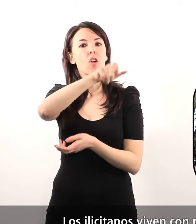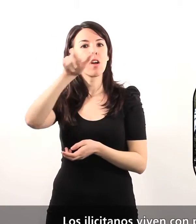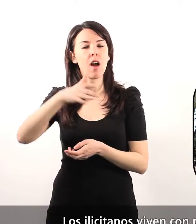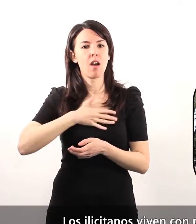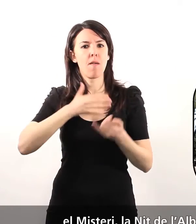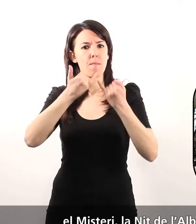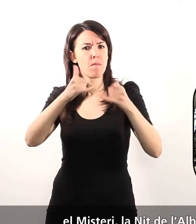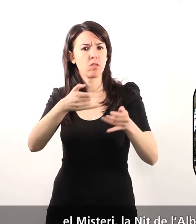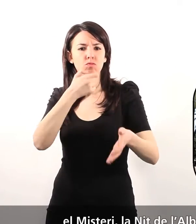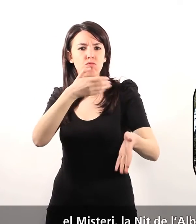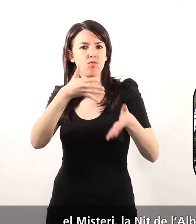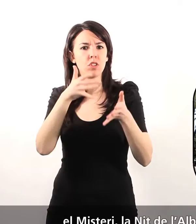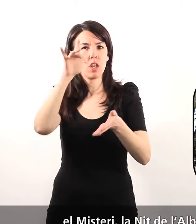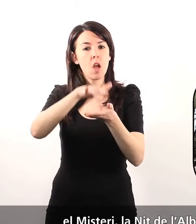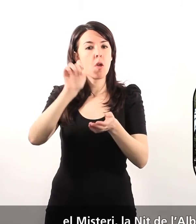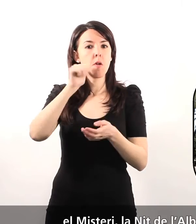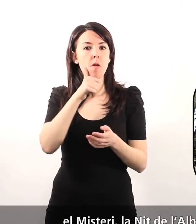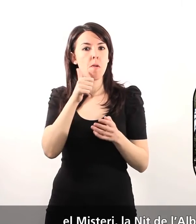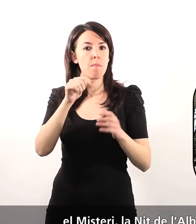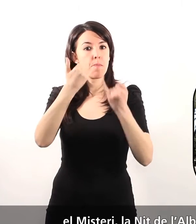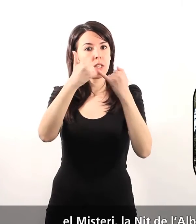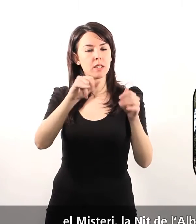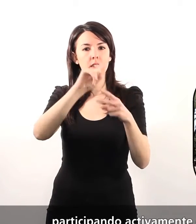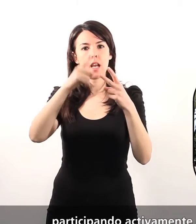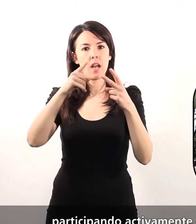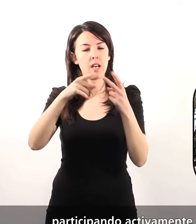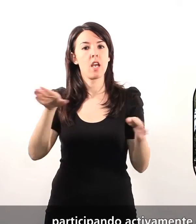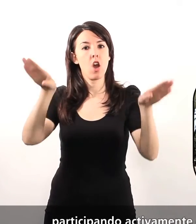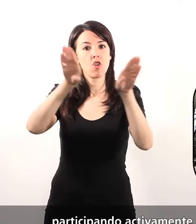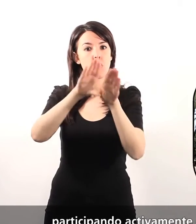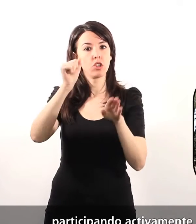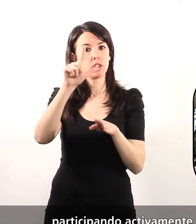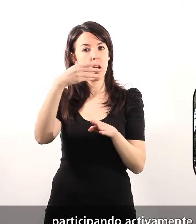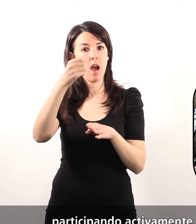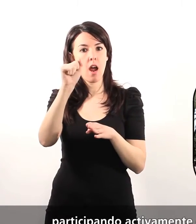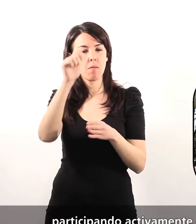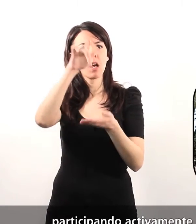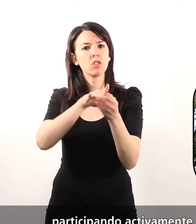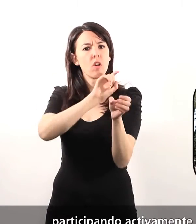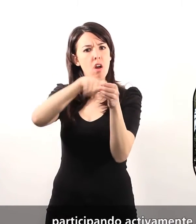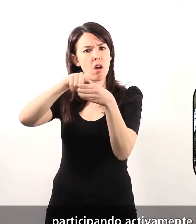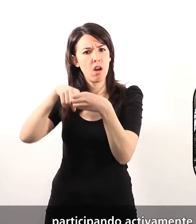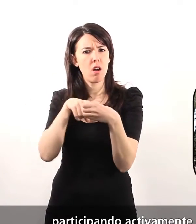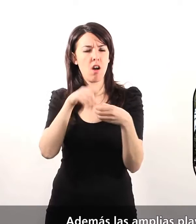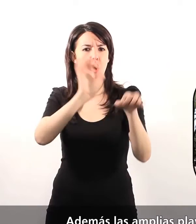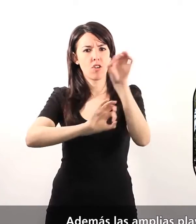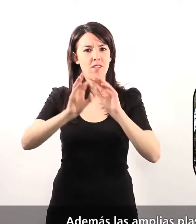fiestas, el Misteri, la Nid del Alba y otras muchas, participando activamente en su organización. Además,